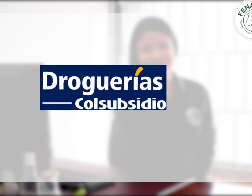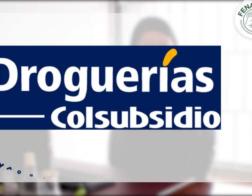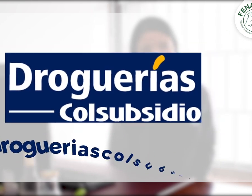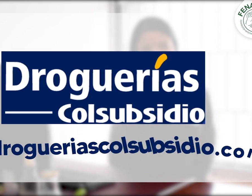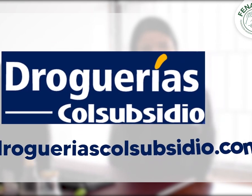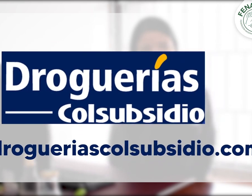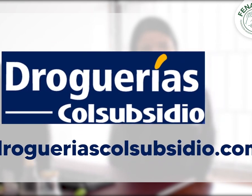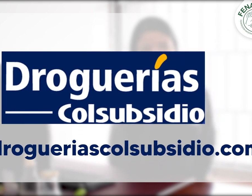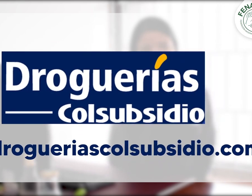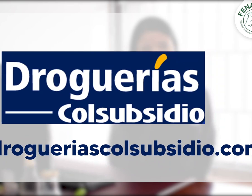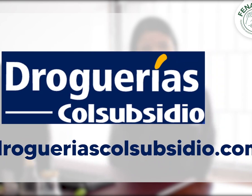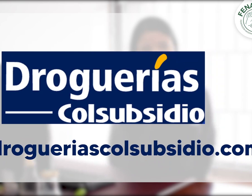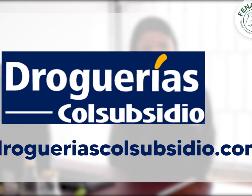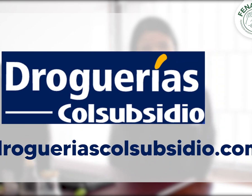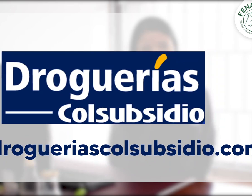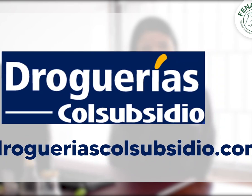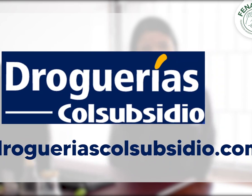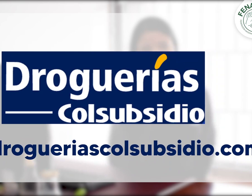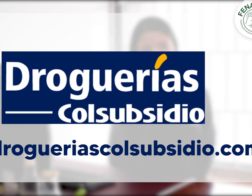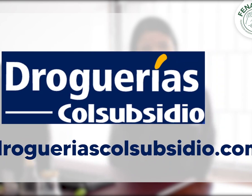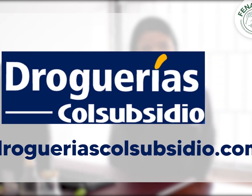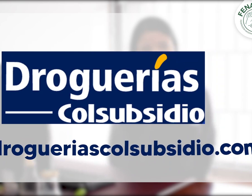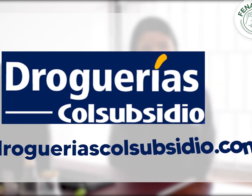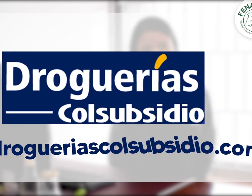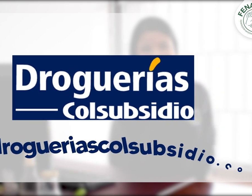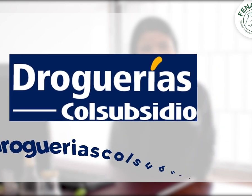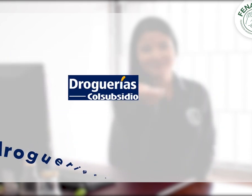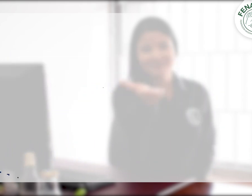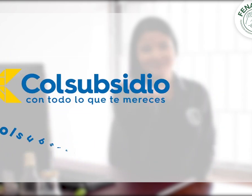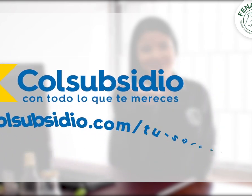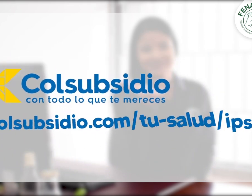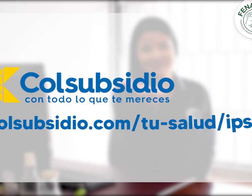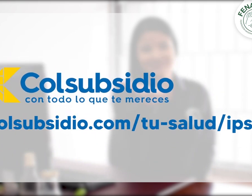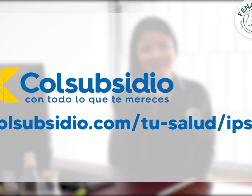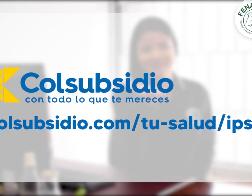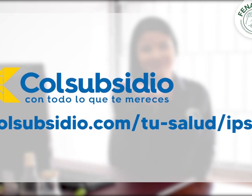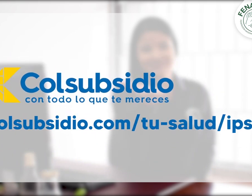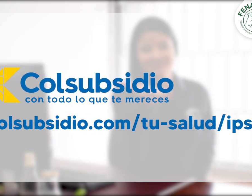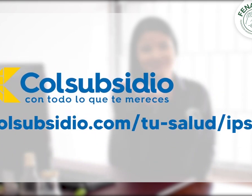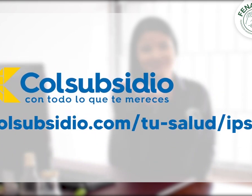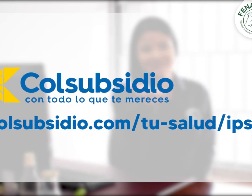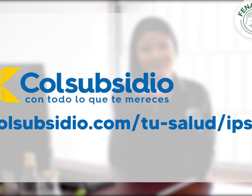Droguerías ColSubsidio ColSubsidio IPS